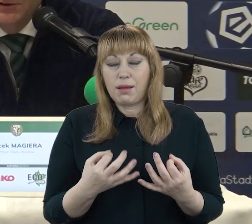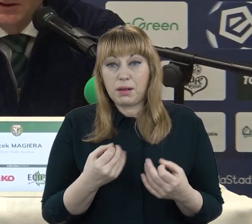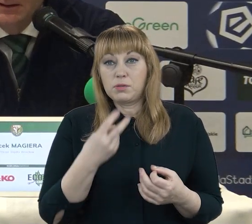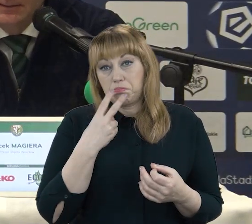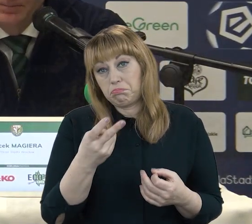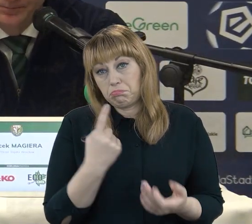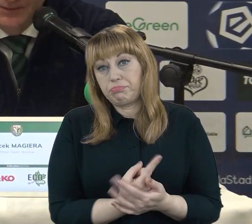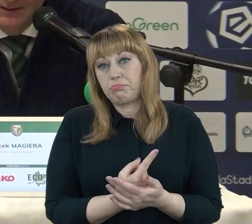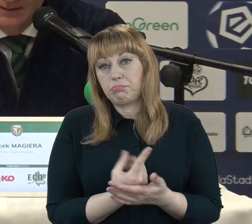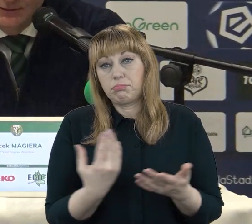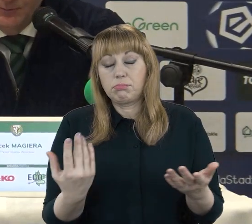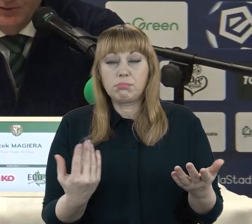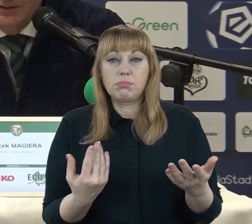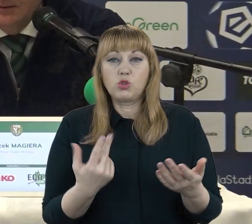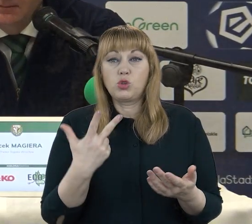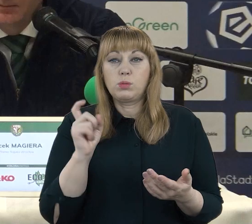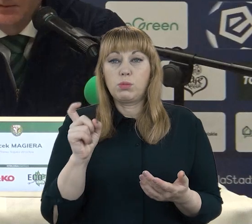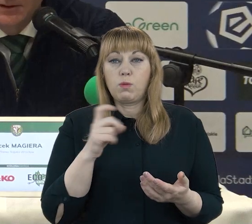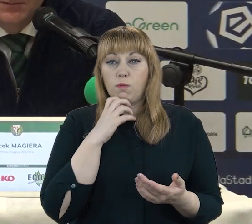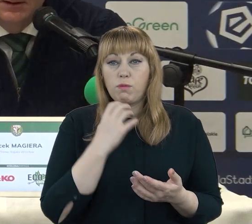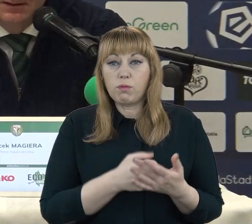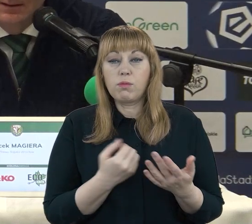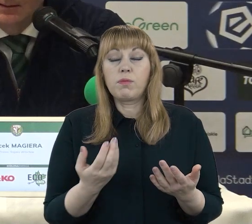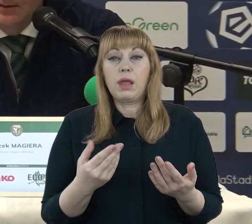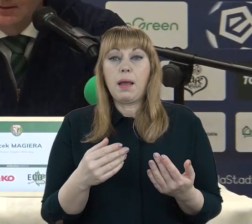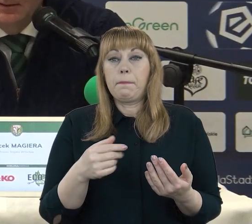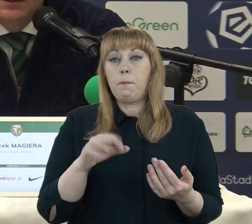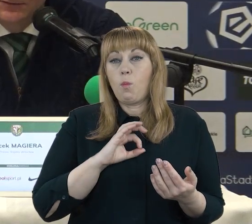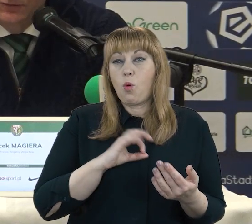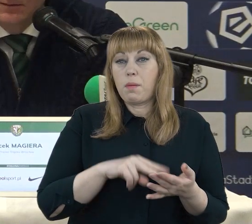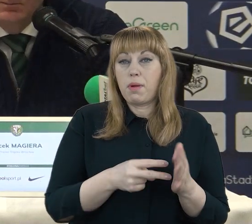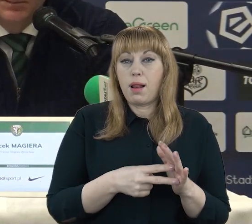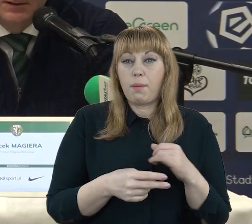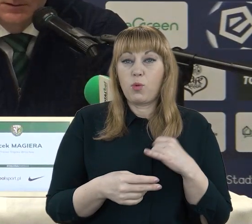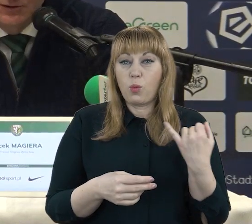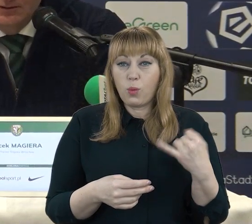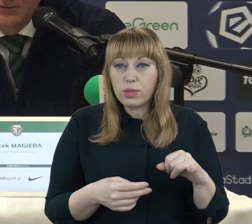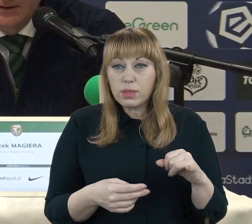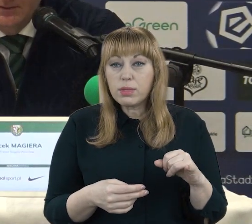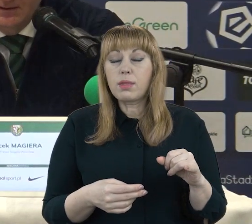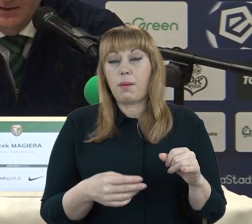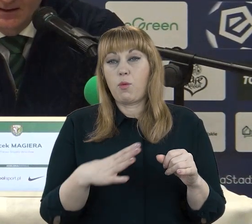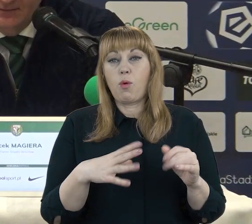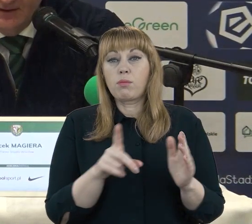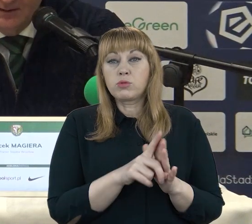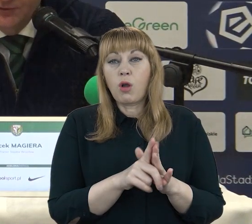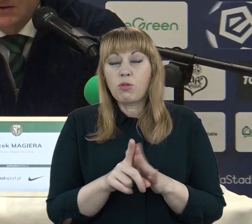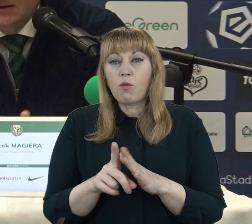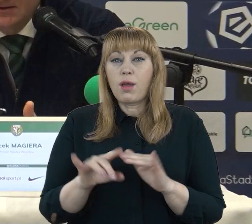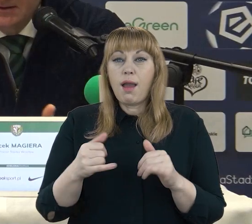dzisiaj trzy punkty. My mieliśmy inny, swój, będąc przygotowany, jak Warta może zagrać, ale